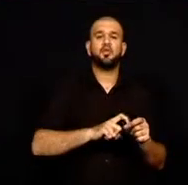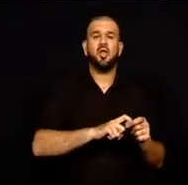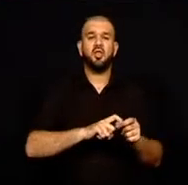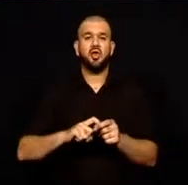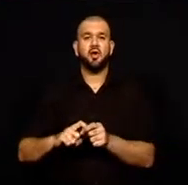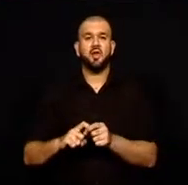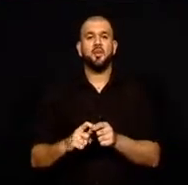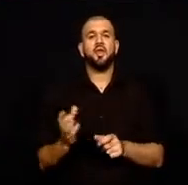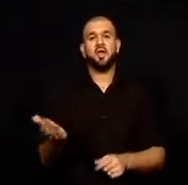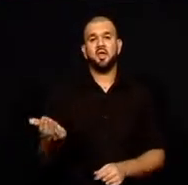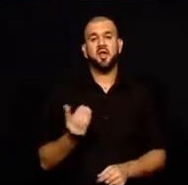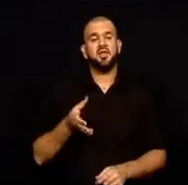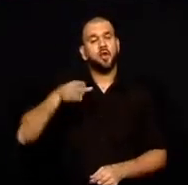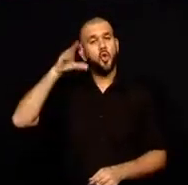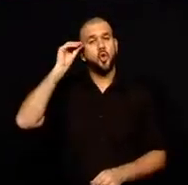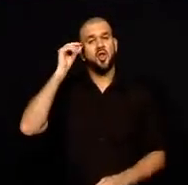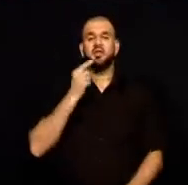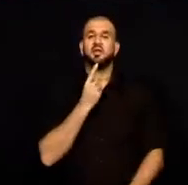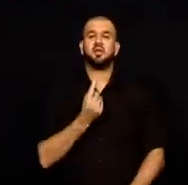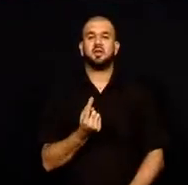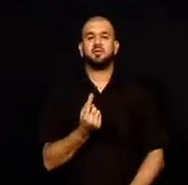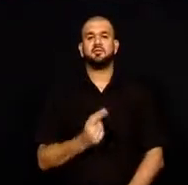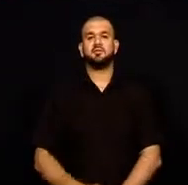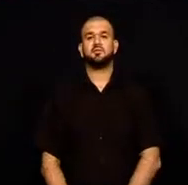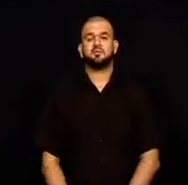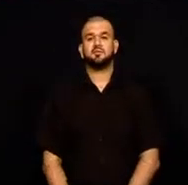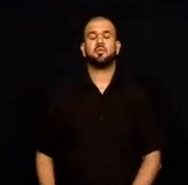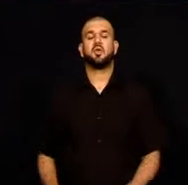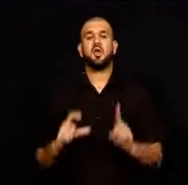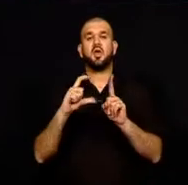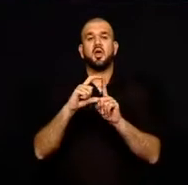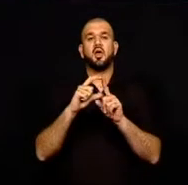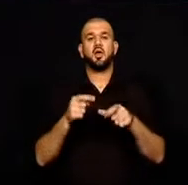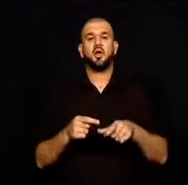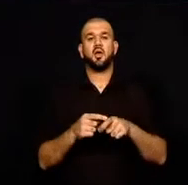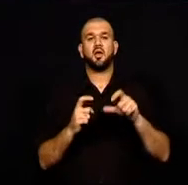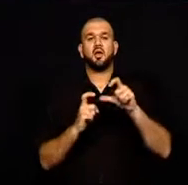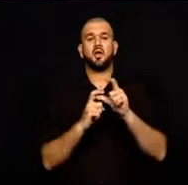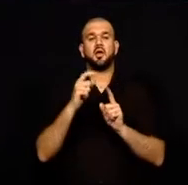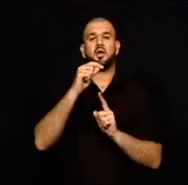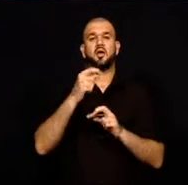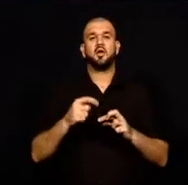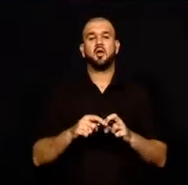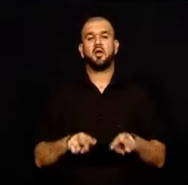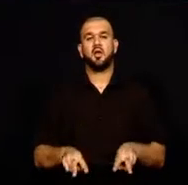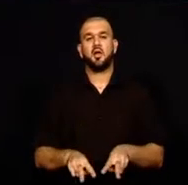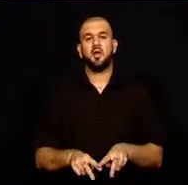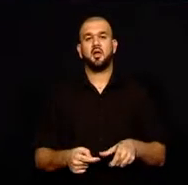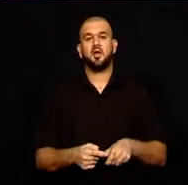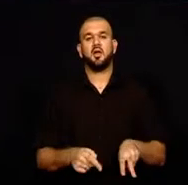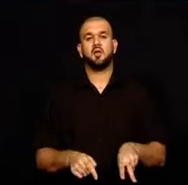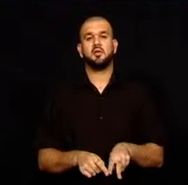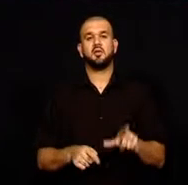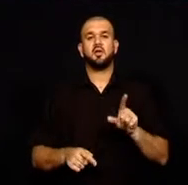peşine takılıp geldiğini öğrendik, dedi. Değirmenlik Belediyesi, Güney